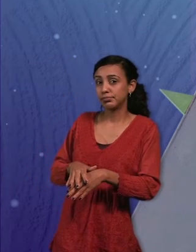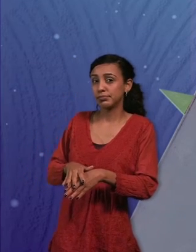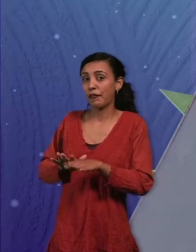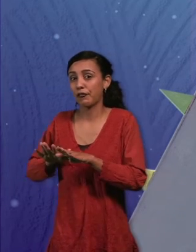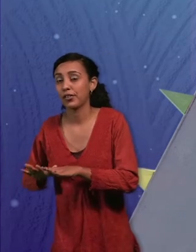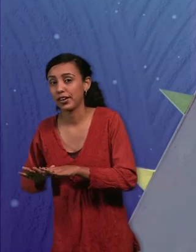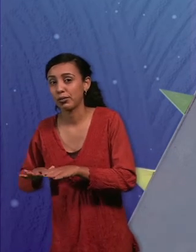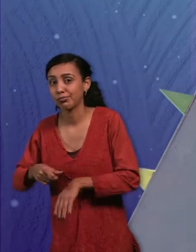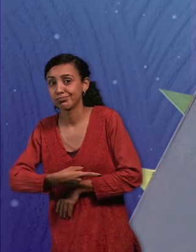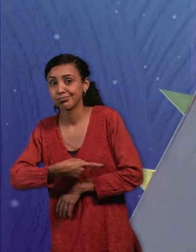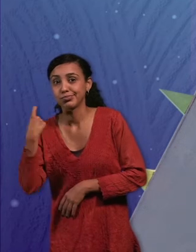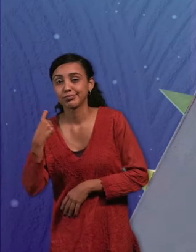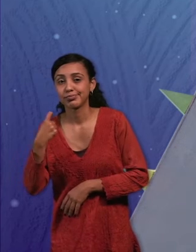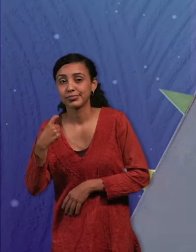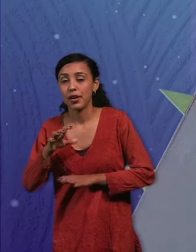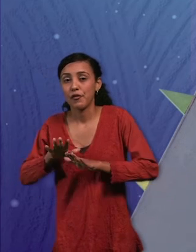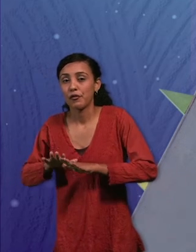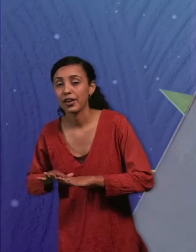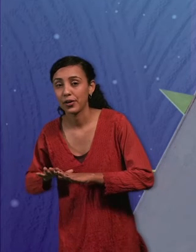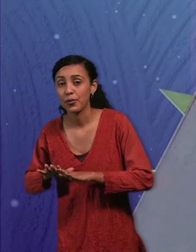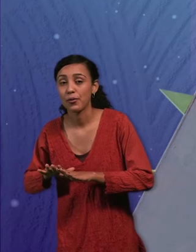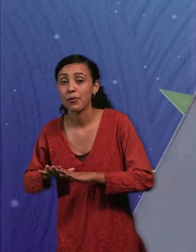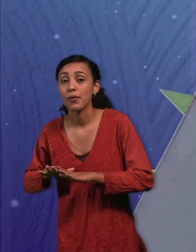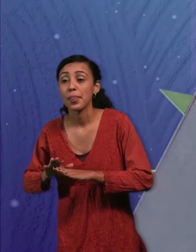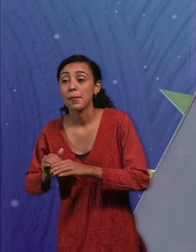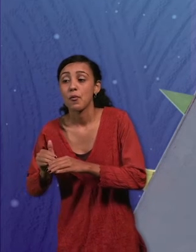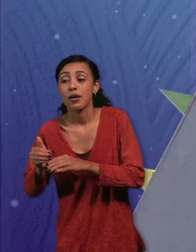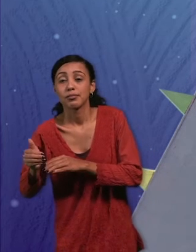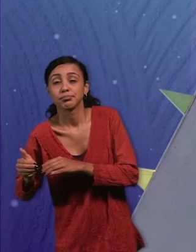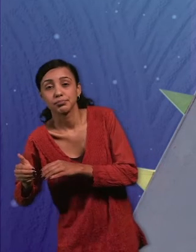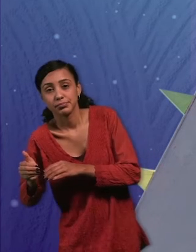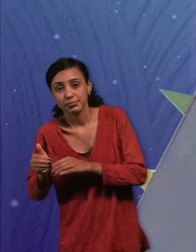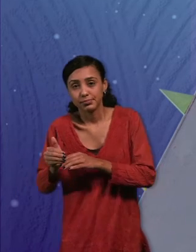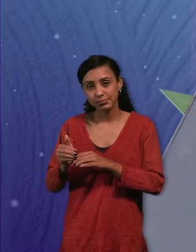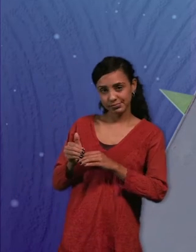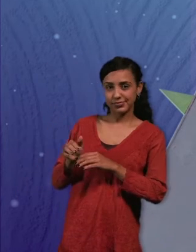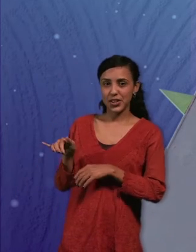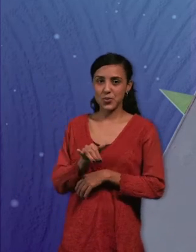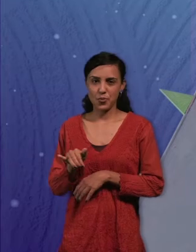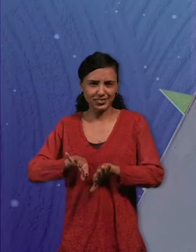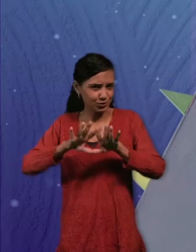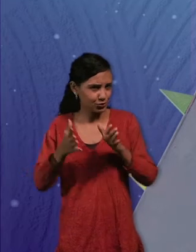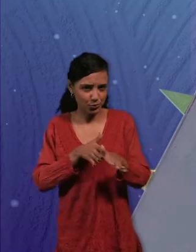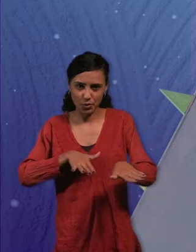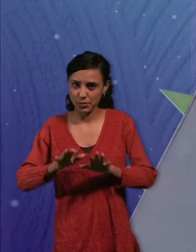aceleración, freno, se pasan del movimiento antes de parar y recuperan. Con el cubo sería así.